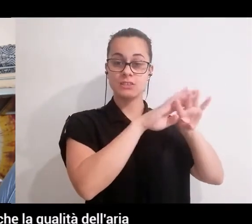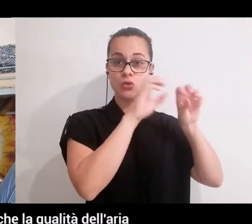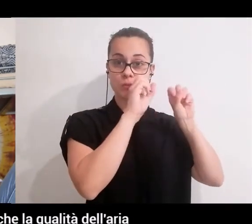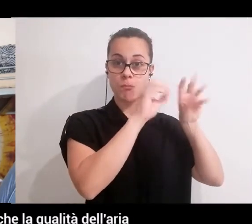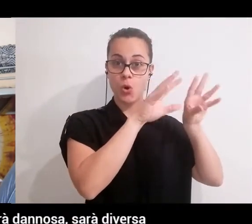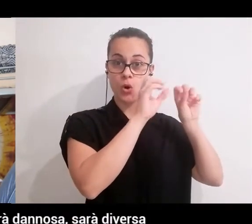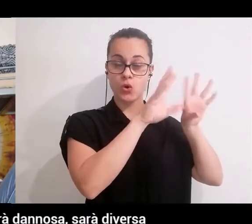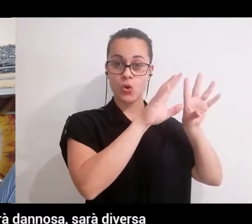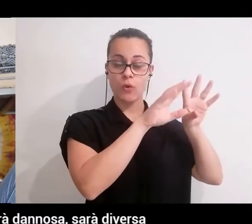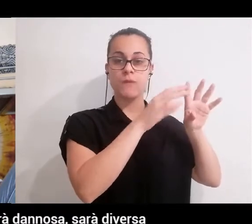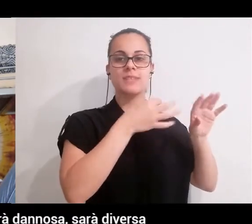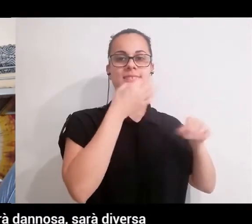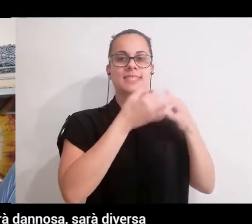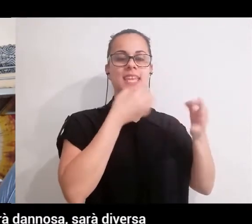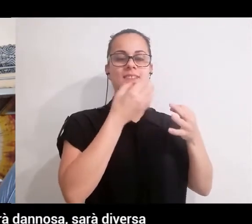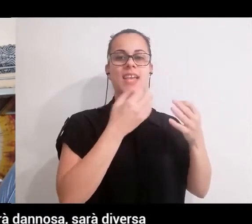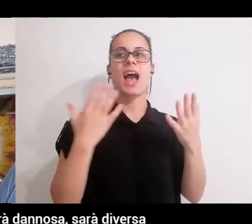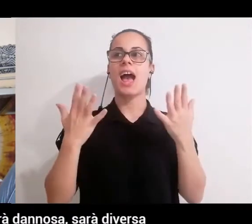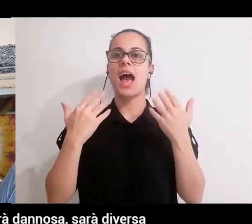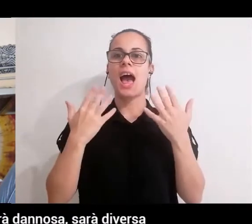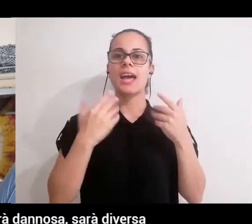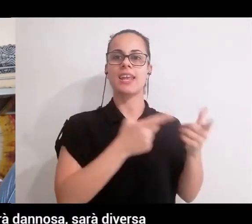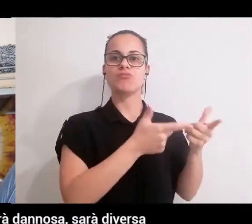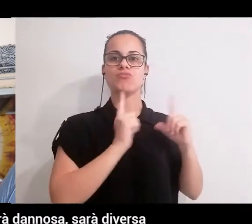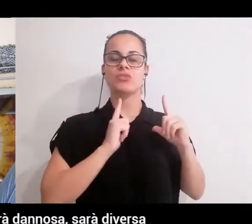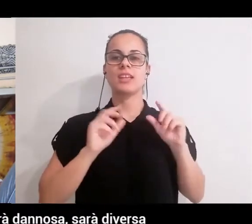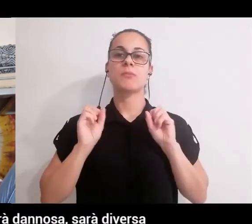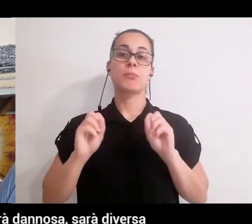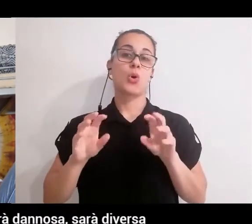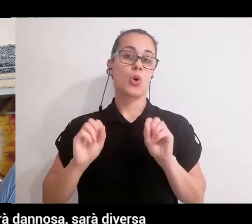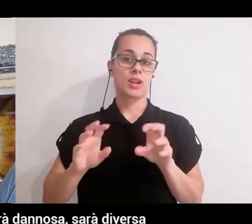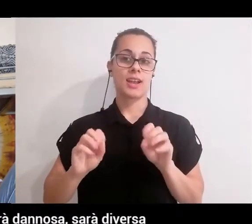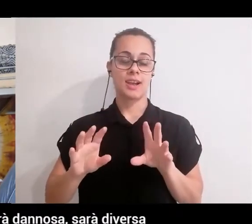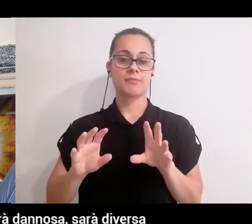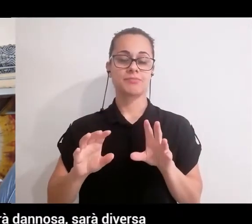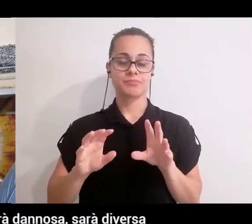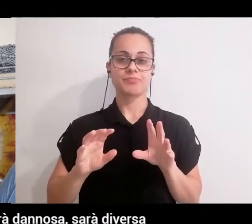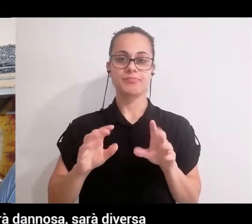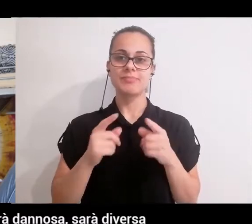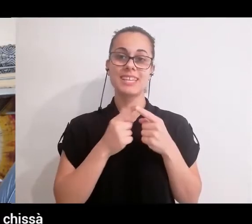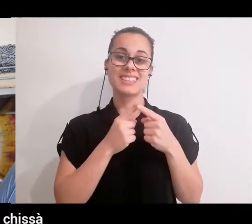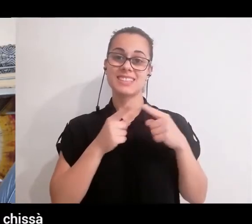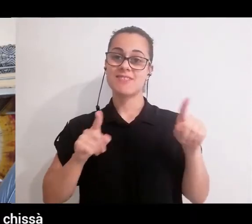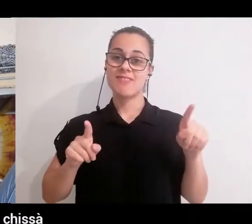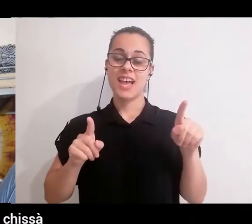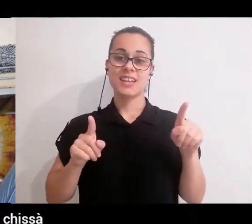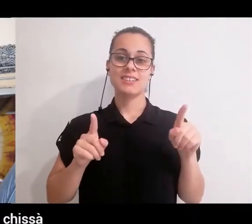qualità dell'aria che andremo a respirare sarà alterata, sarà dannosa, sarà diversa